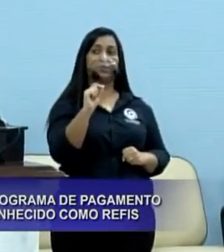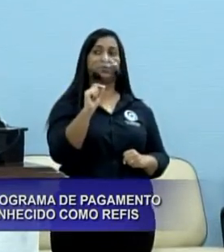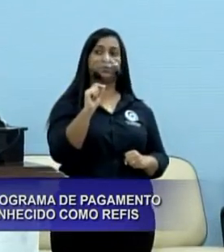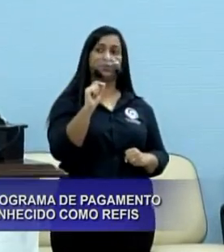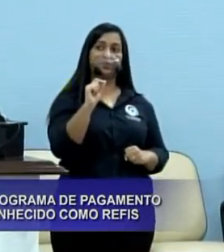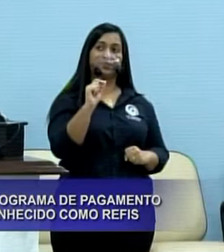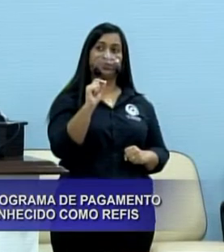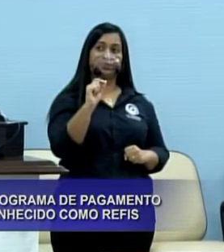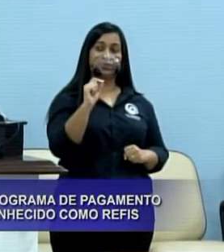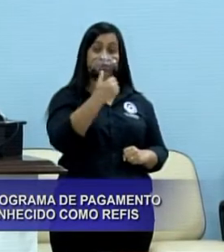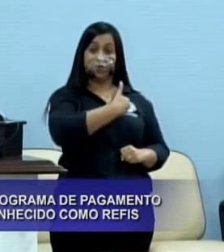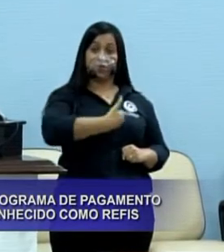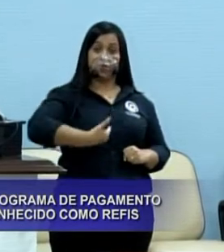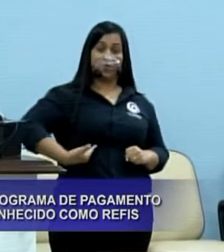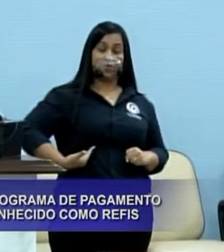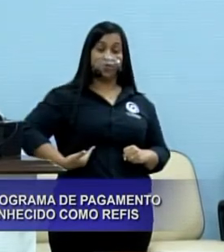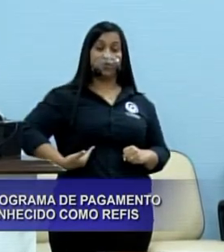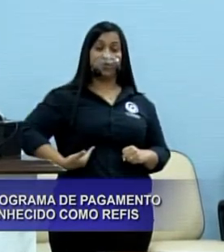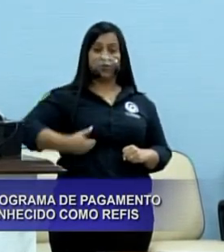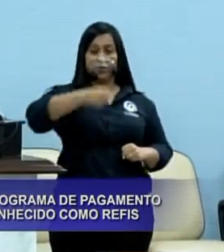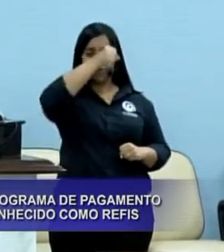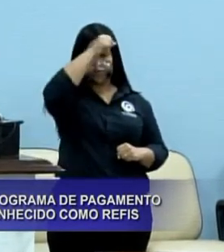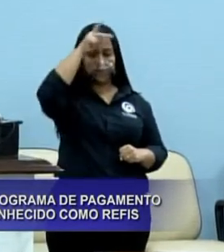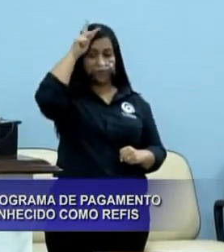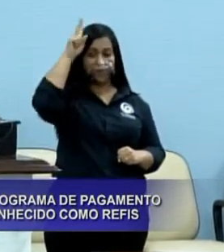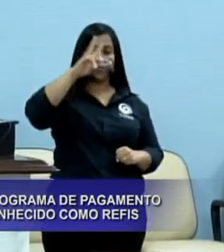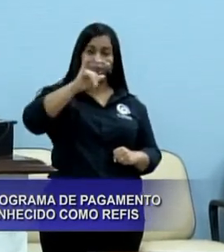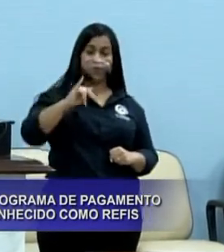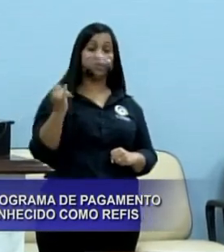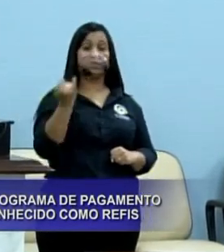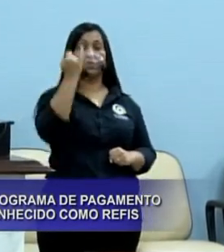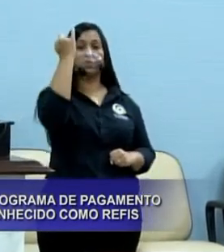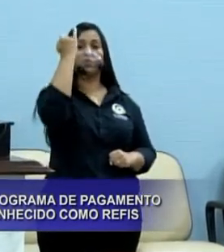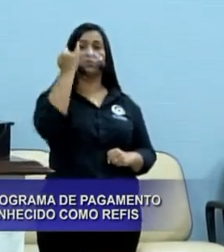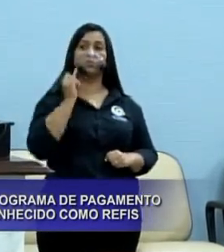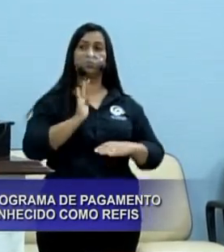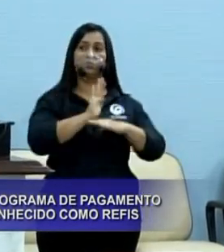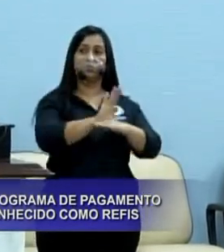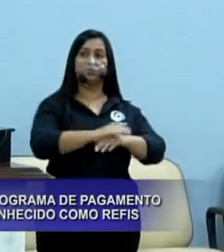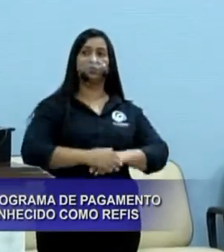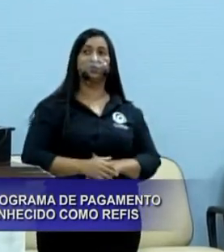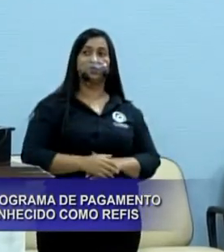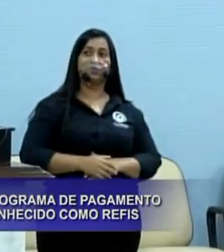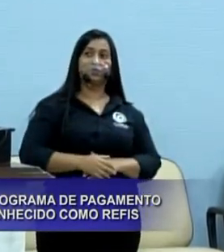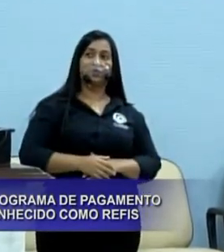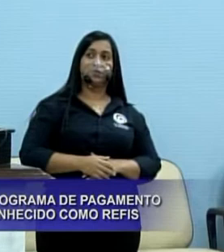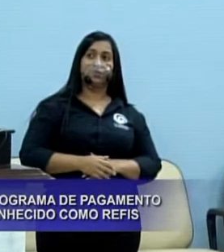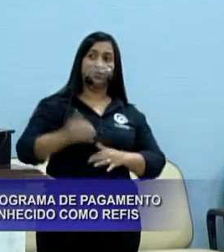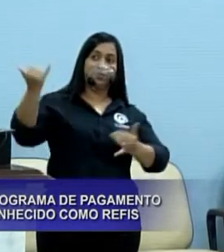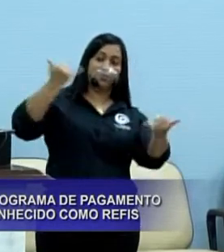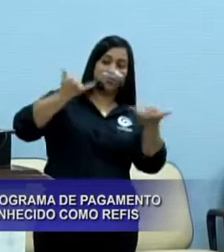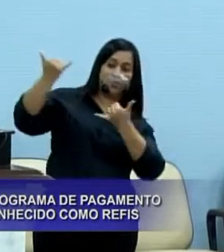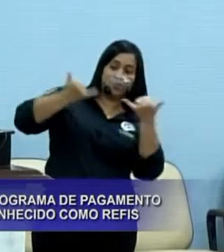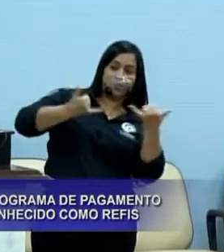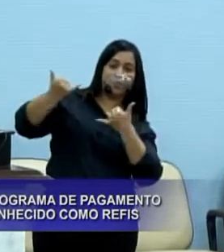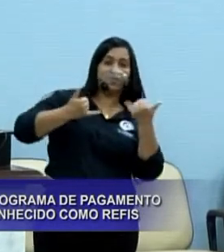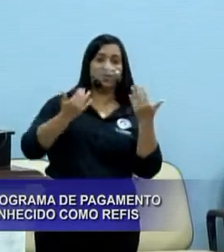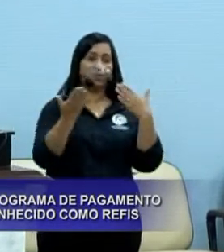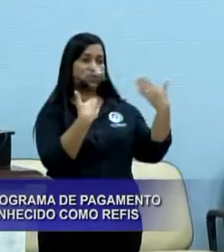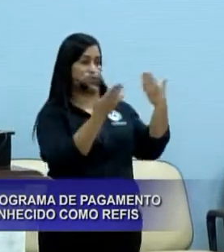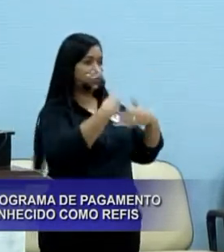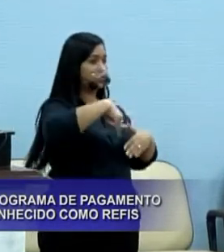governo municipal será de extrema importância. Fui informado em conversas com alguns vereadores,